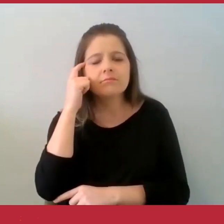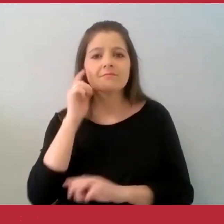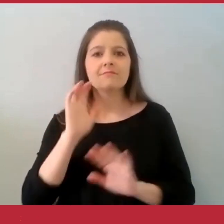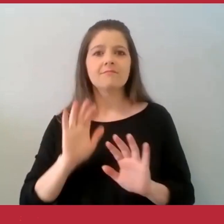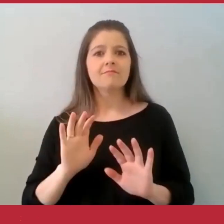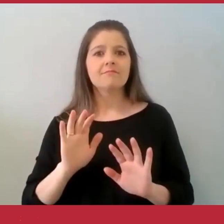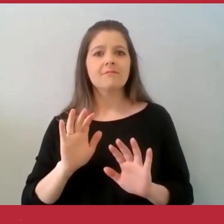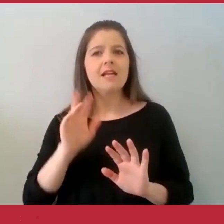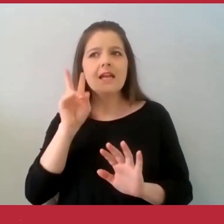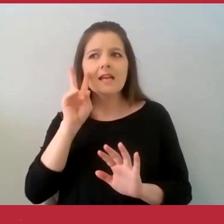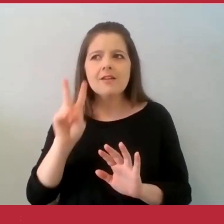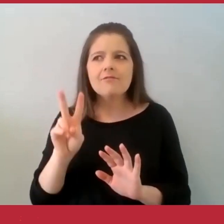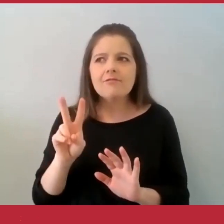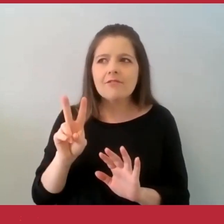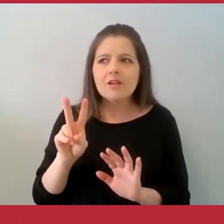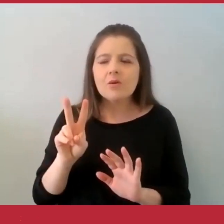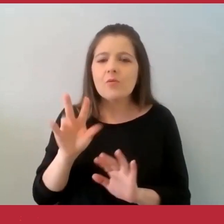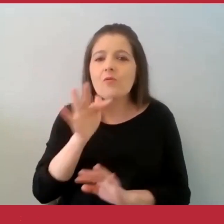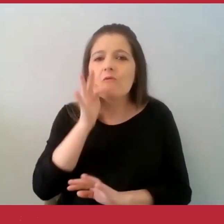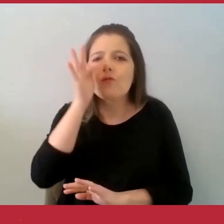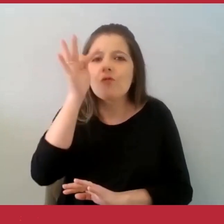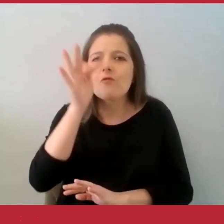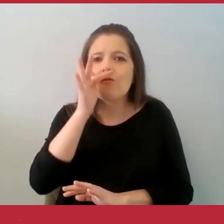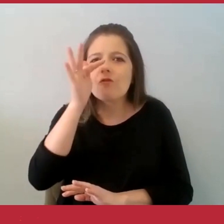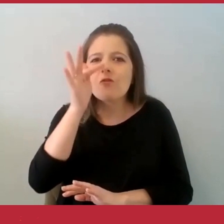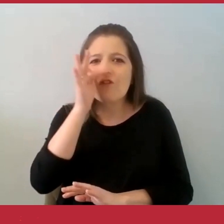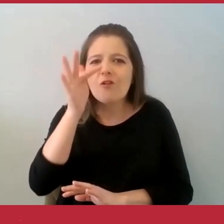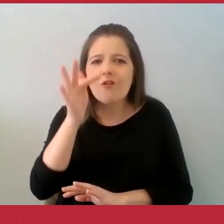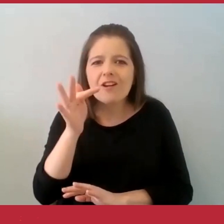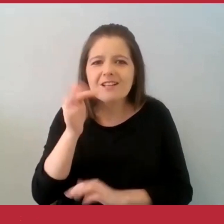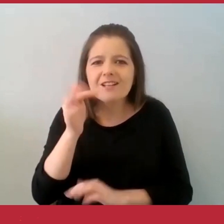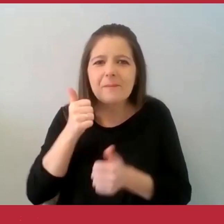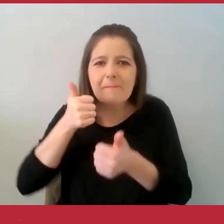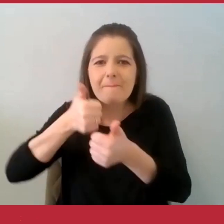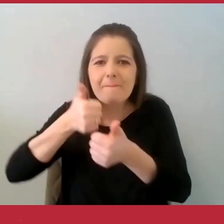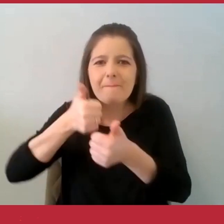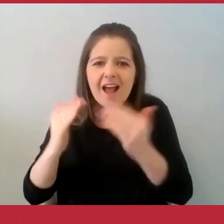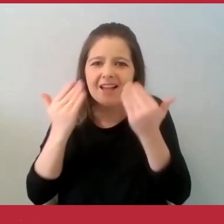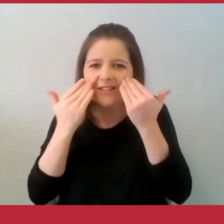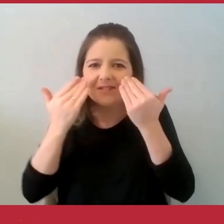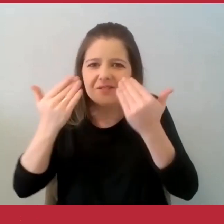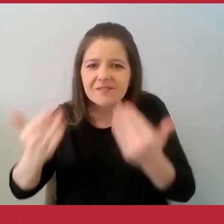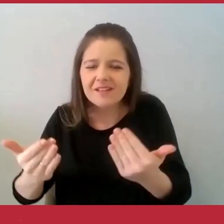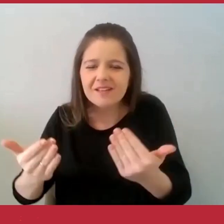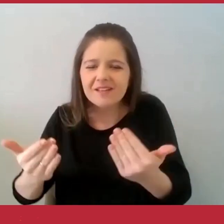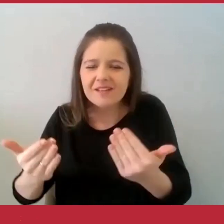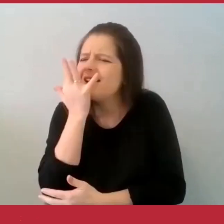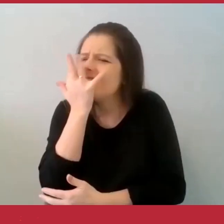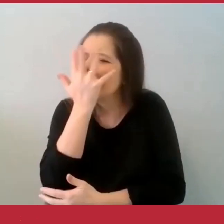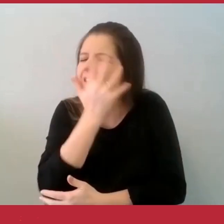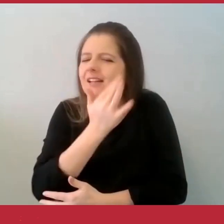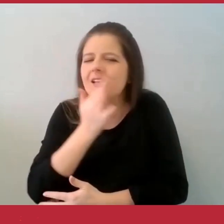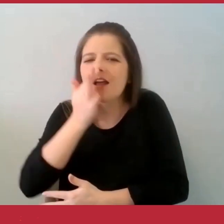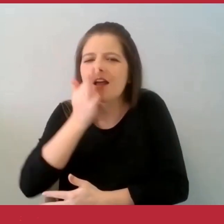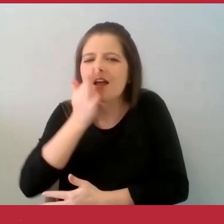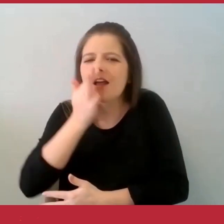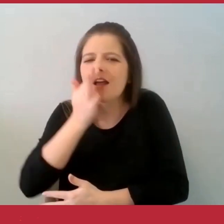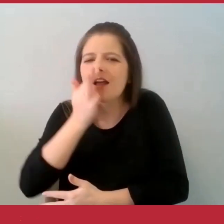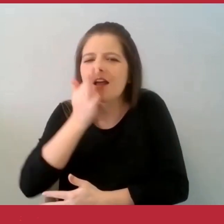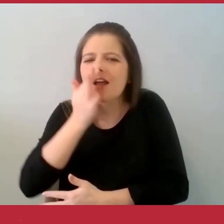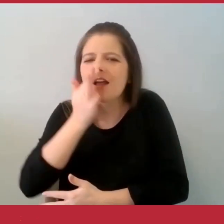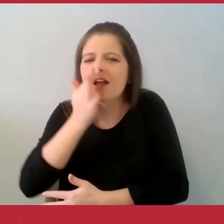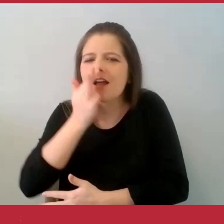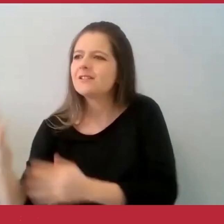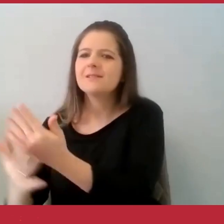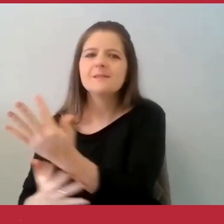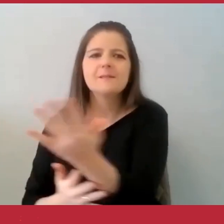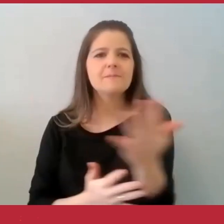ali por perto flores. Uma flor mais linda do que a outra. Com cuidado, ele foi